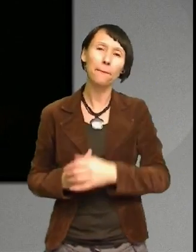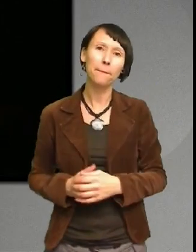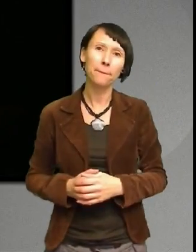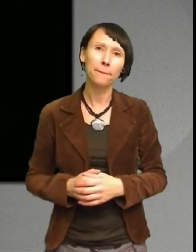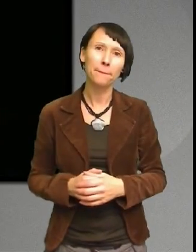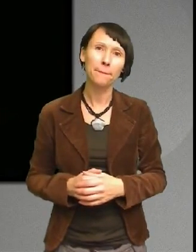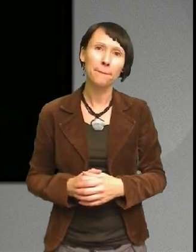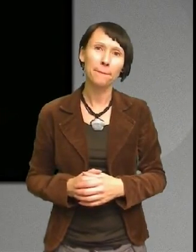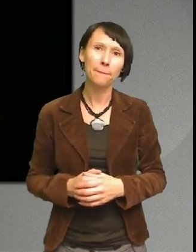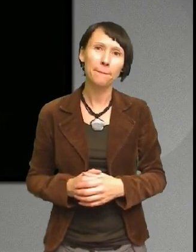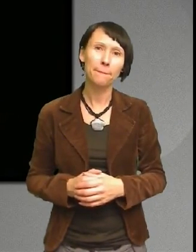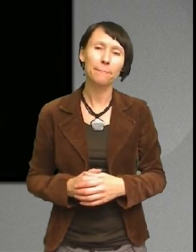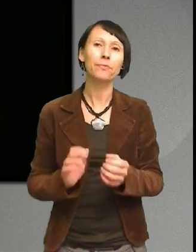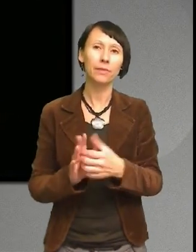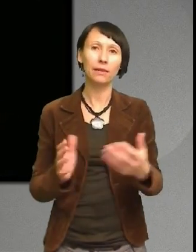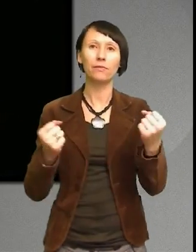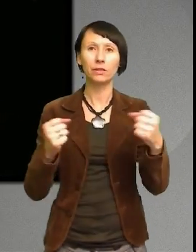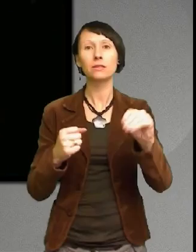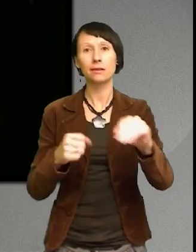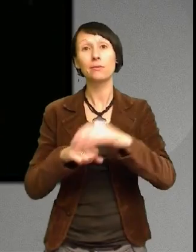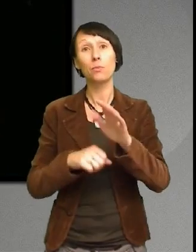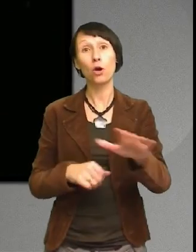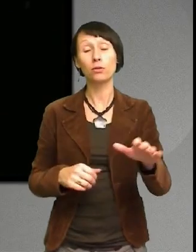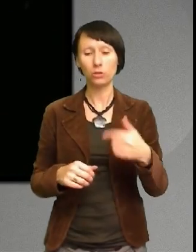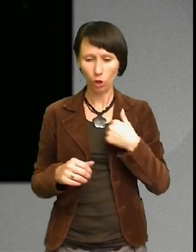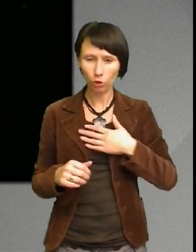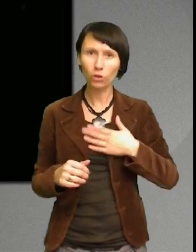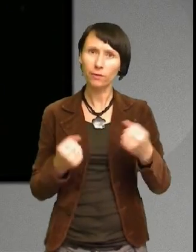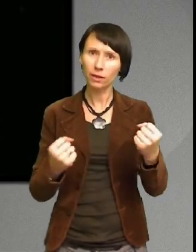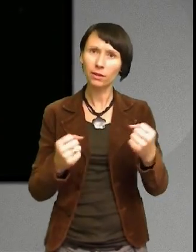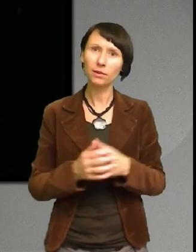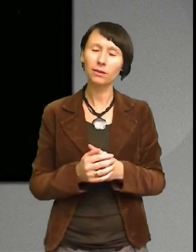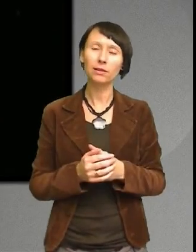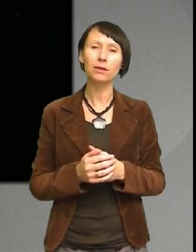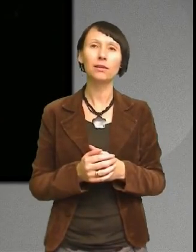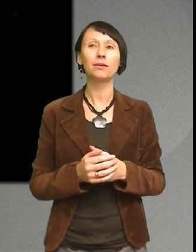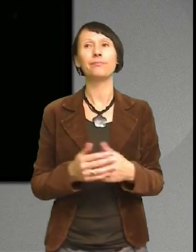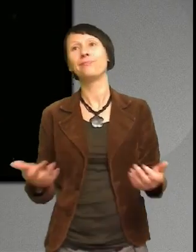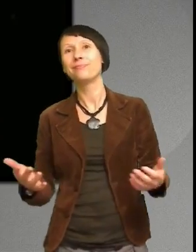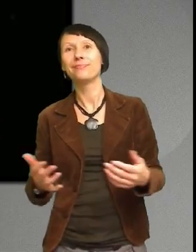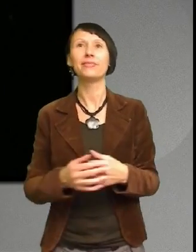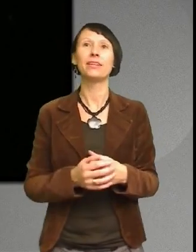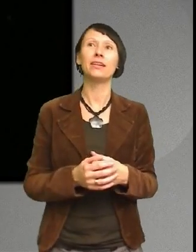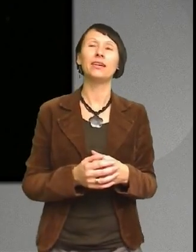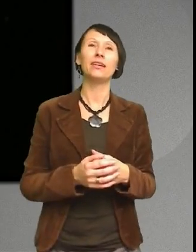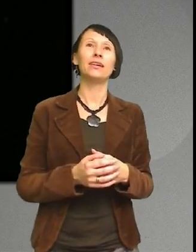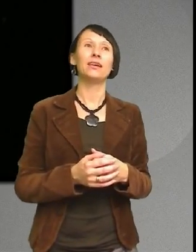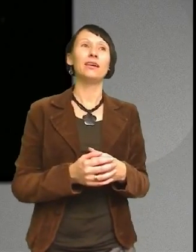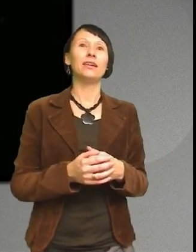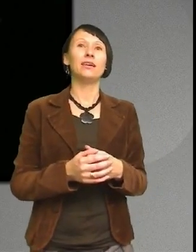Därför tycker jag att är väldigt viktigt att man satsar på barn. Och det är inte viktigt bara att man ständigt sitter och bara sköljlar. är viktigt att man ger pengar. Men också